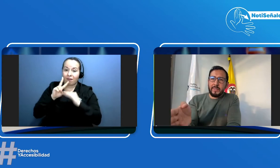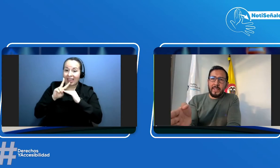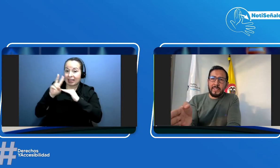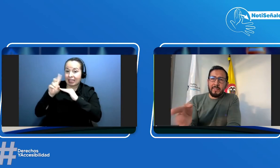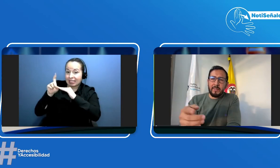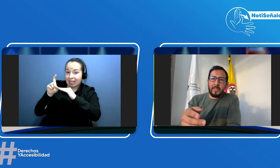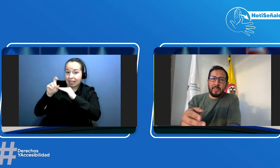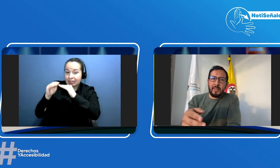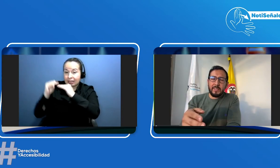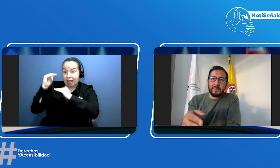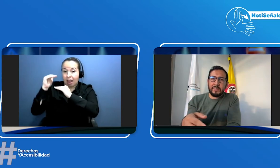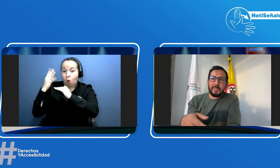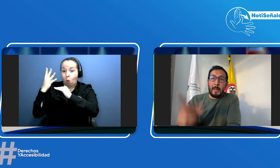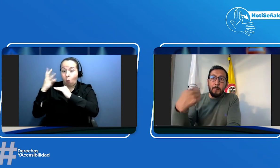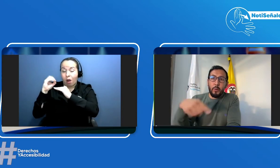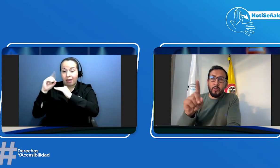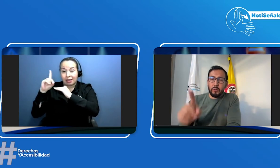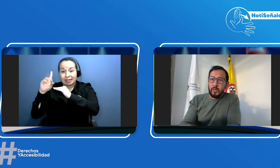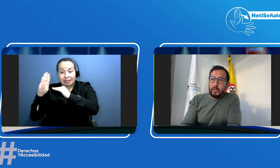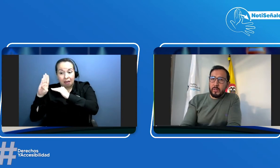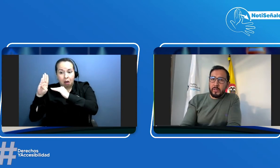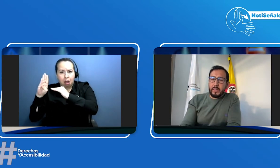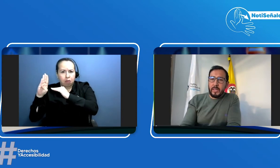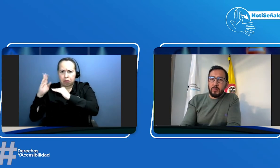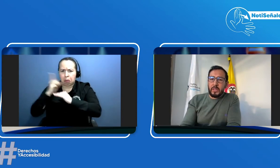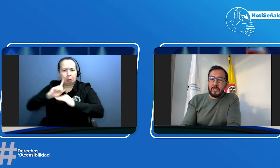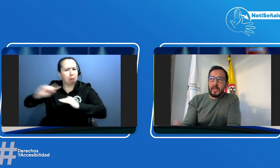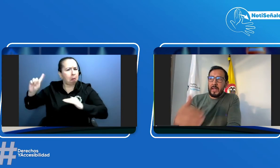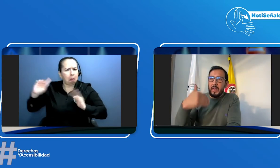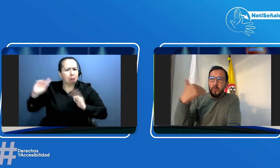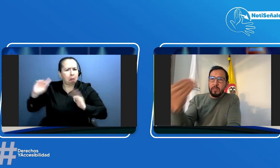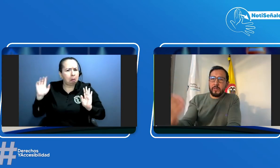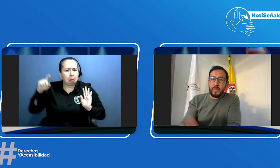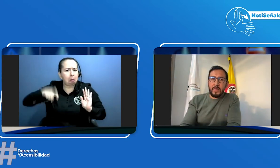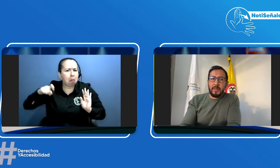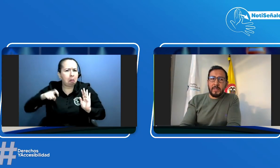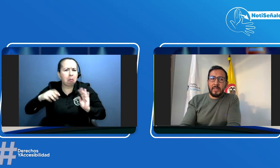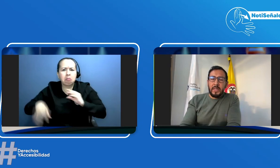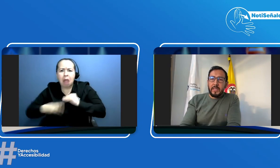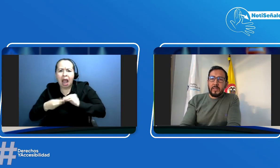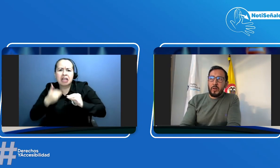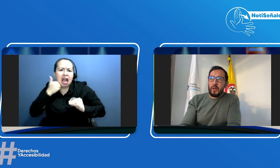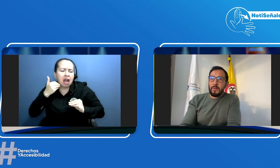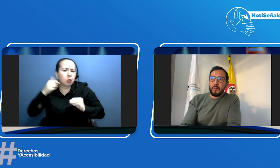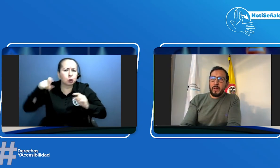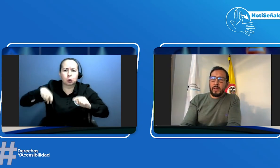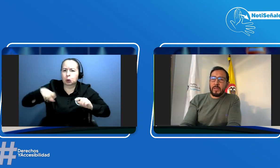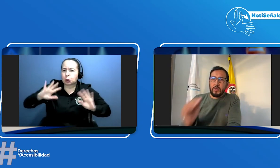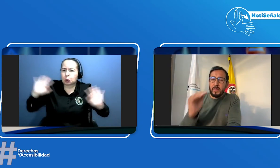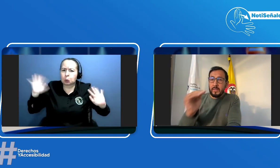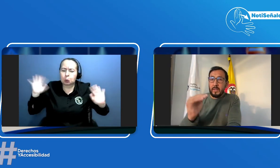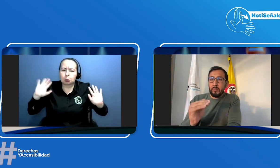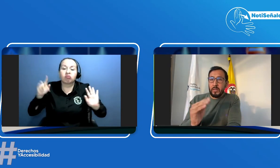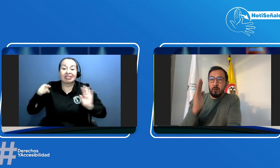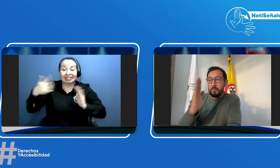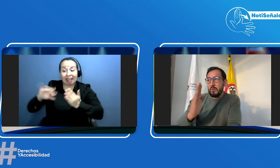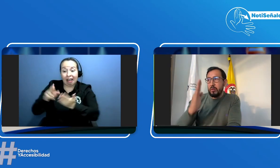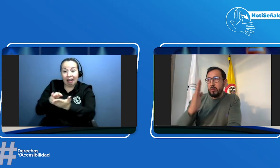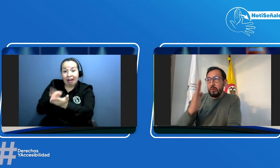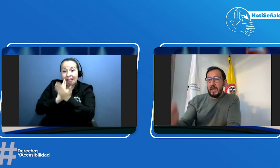decibeles tampoco tendré que utilizar algo adicional y demás sino efectivamente con ese resultado podré irme al